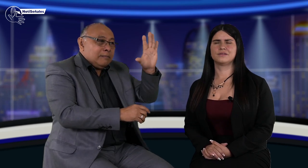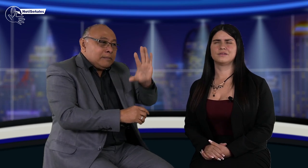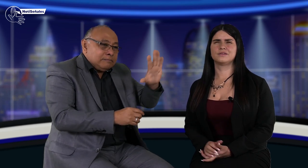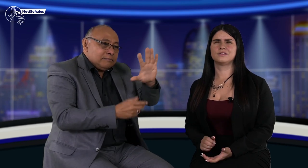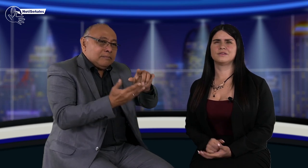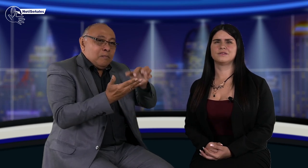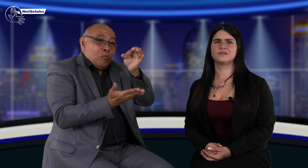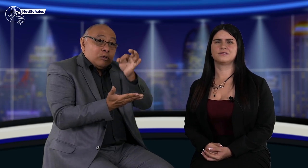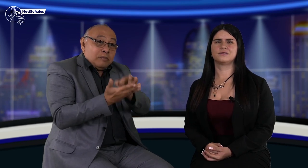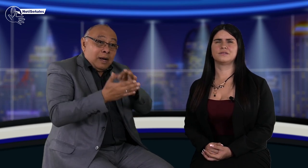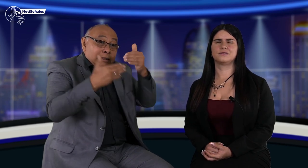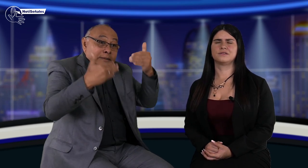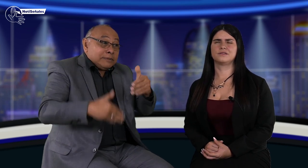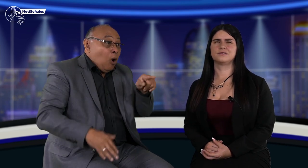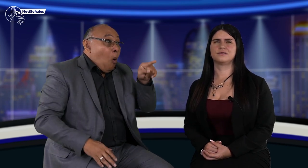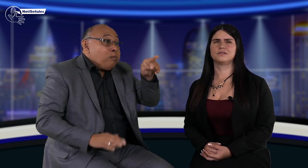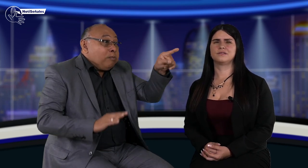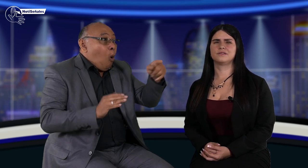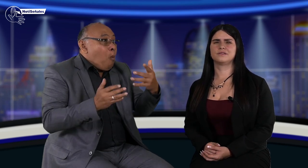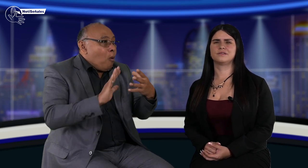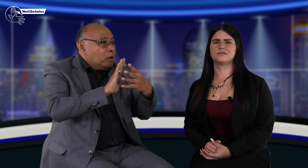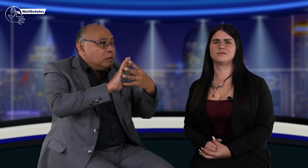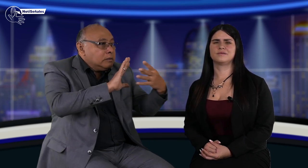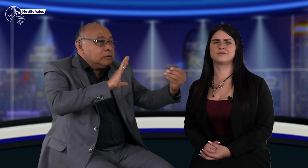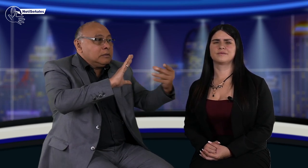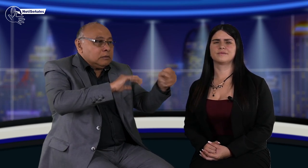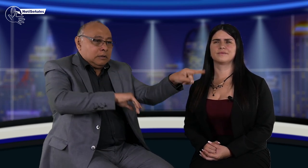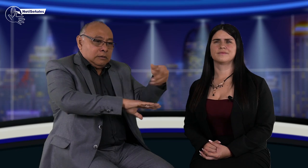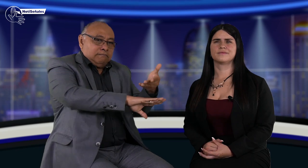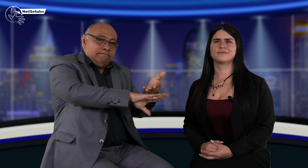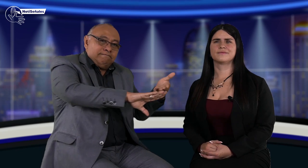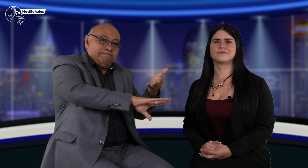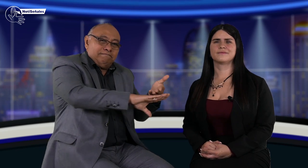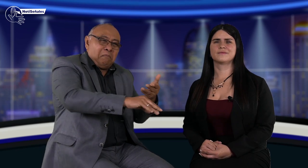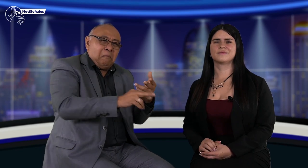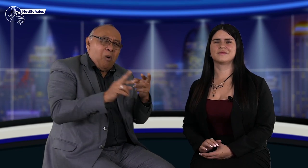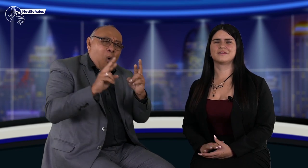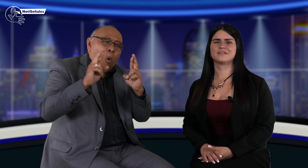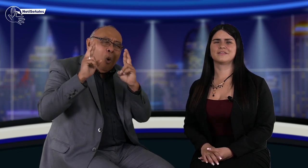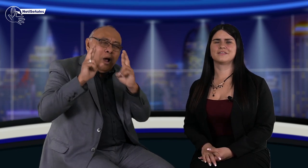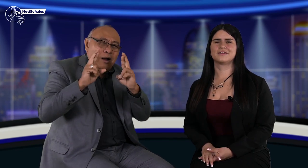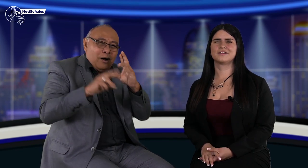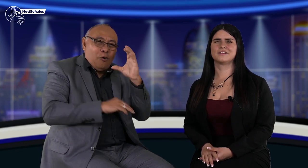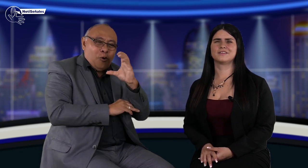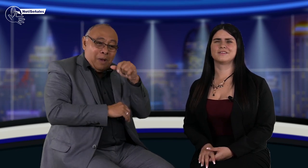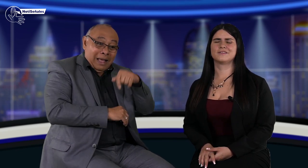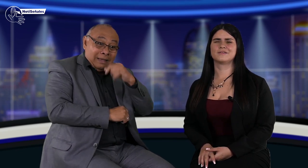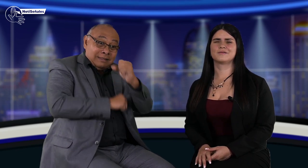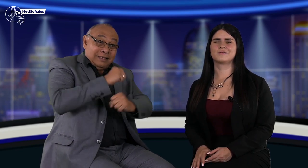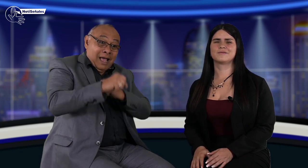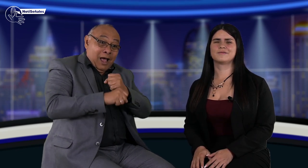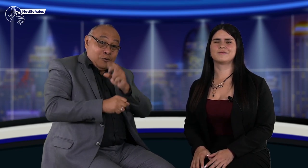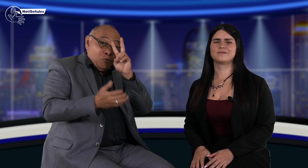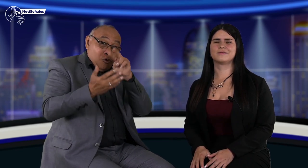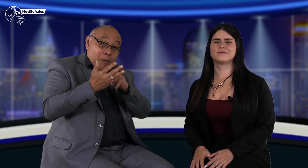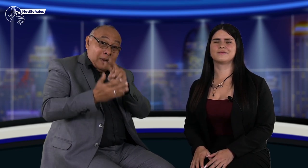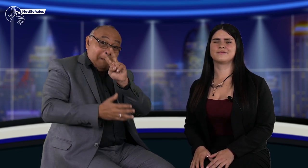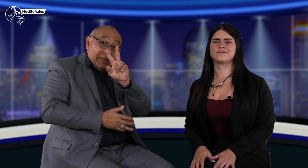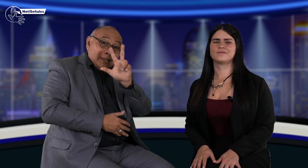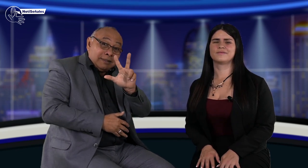municipales, para que ojalá este año 2023 en Colombia nos